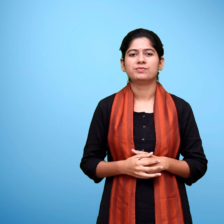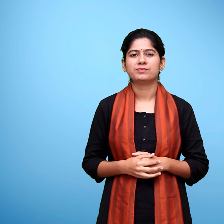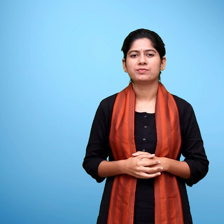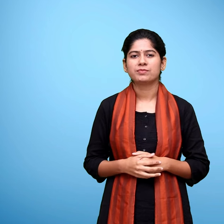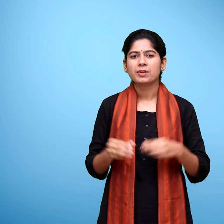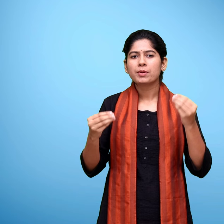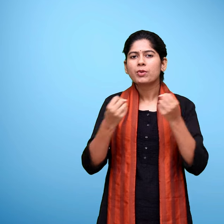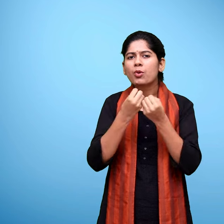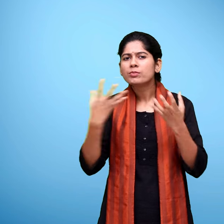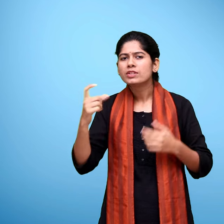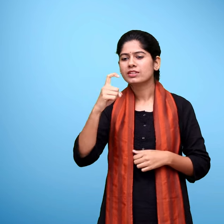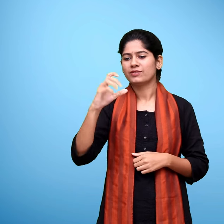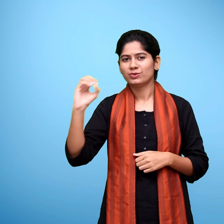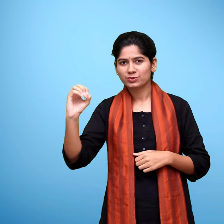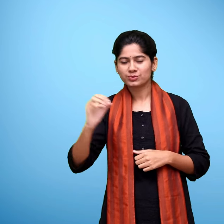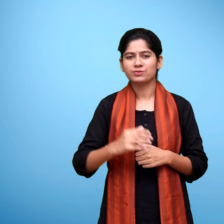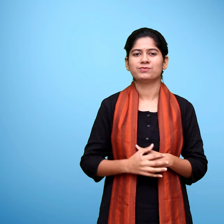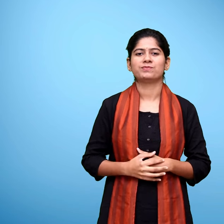प्रिष्ठ सत्तर